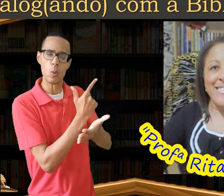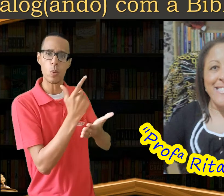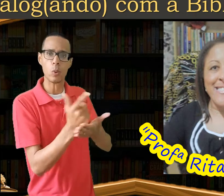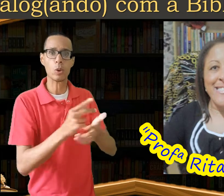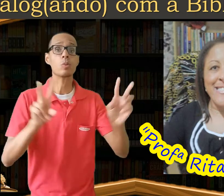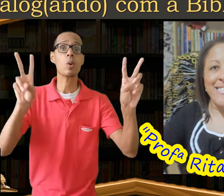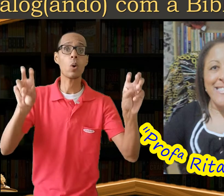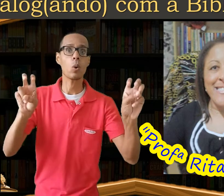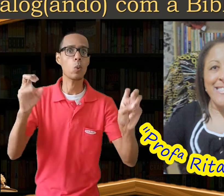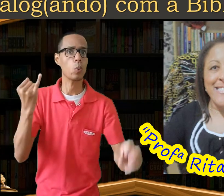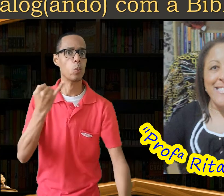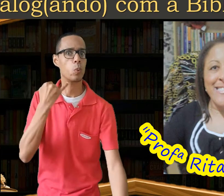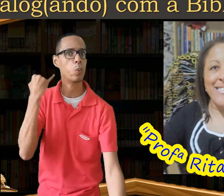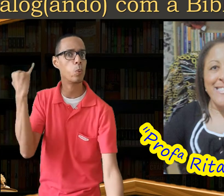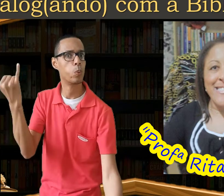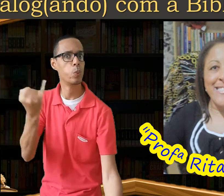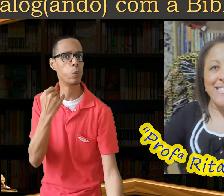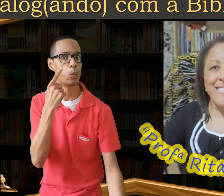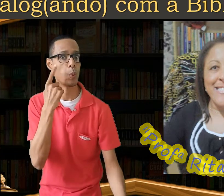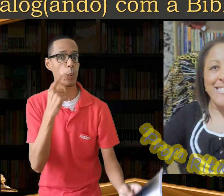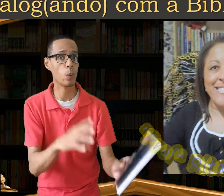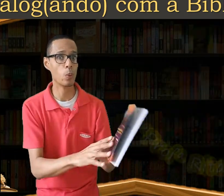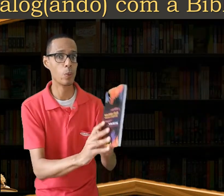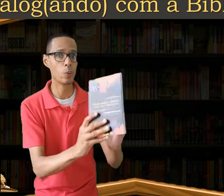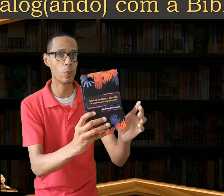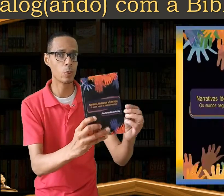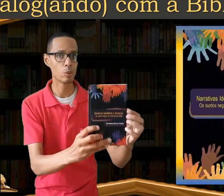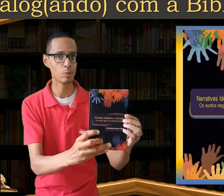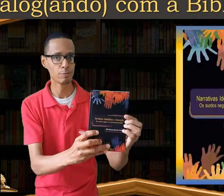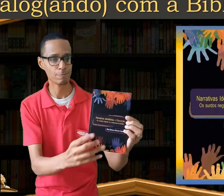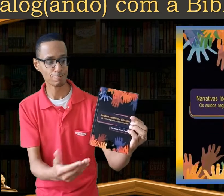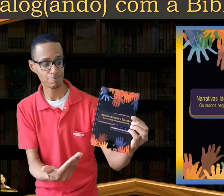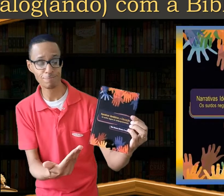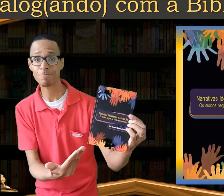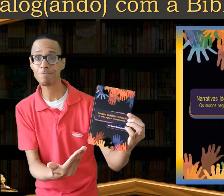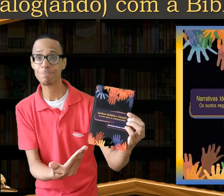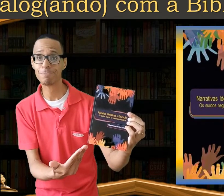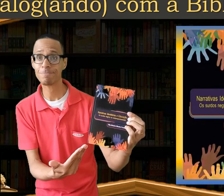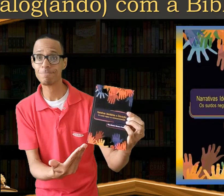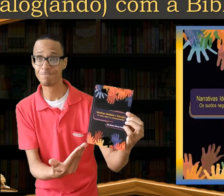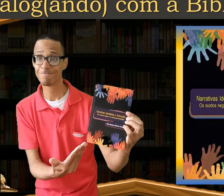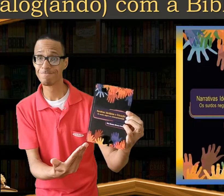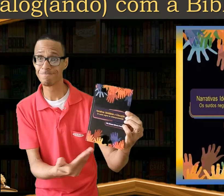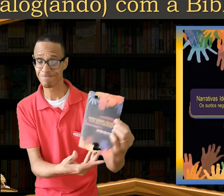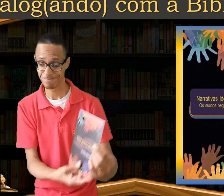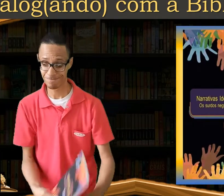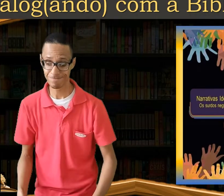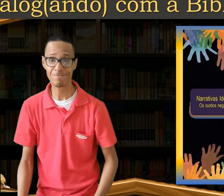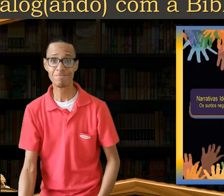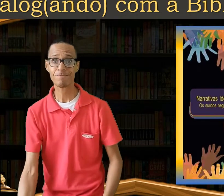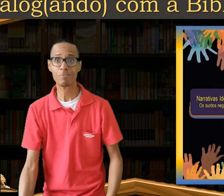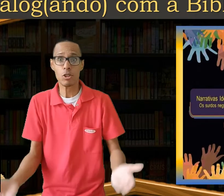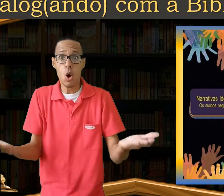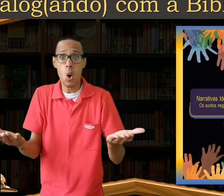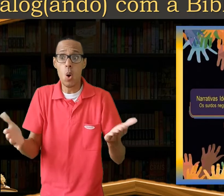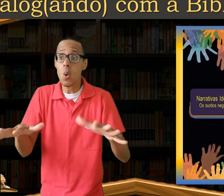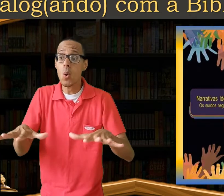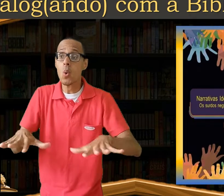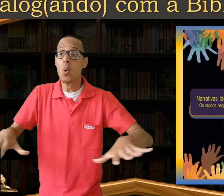sobre uma de suas obras, que será esta daqui. Narrativas Identitárias e